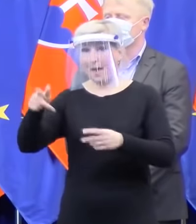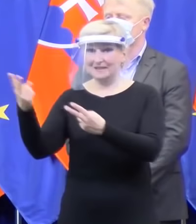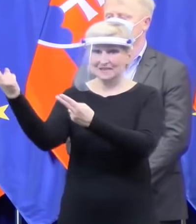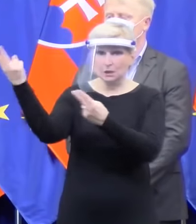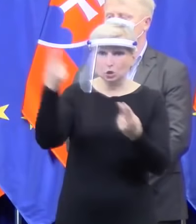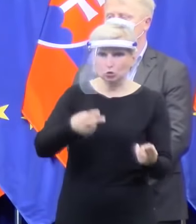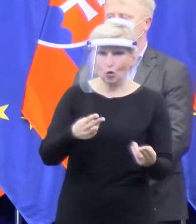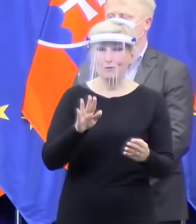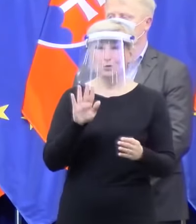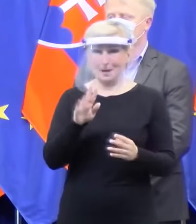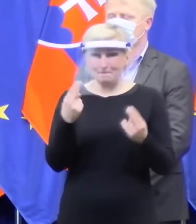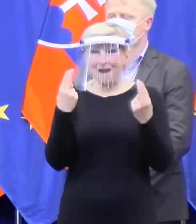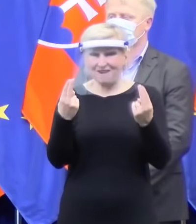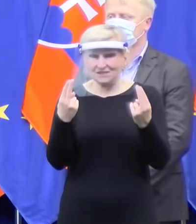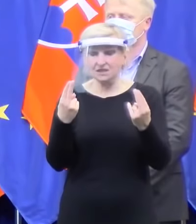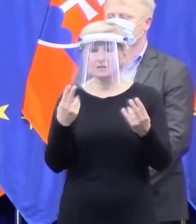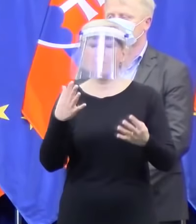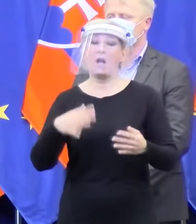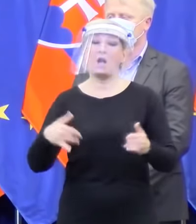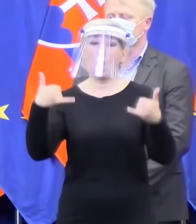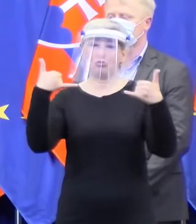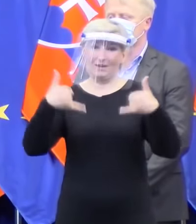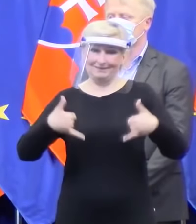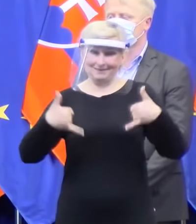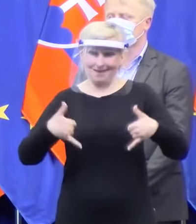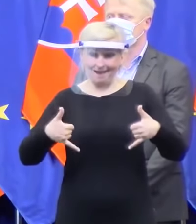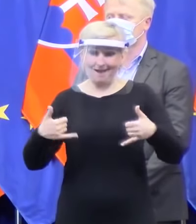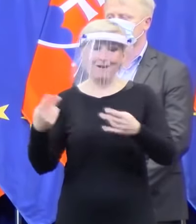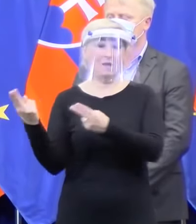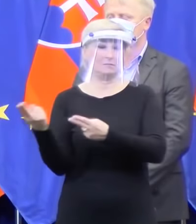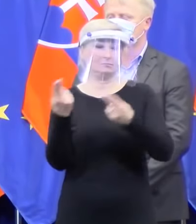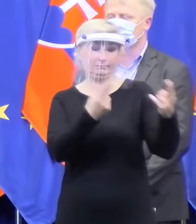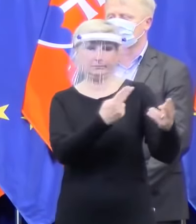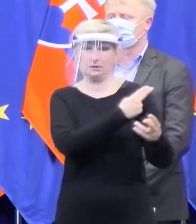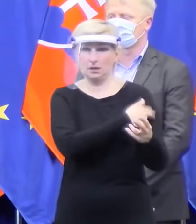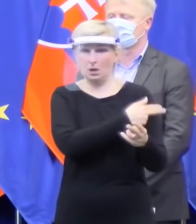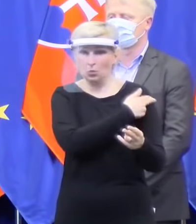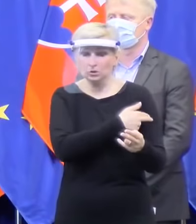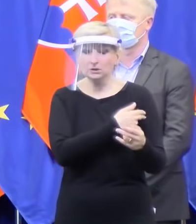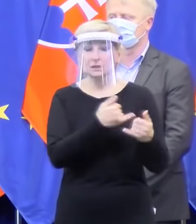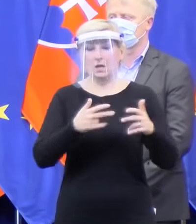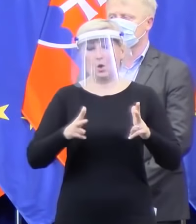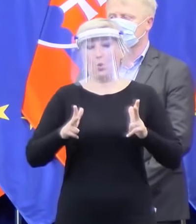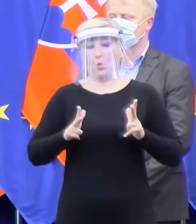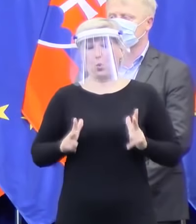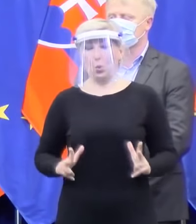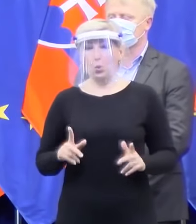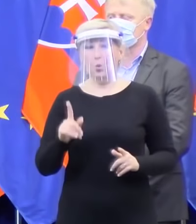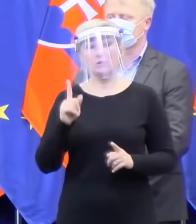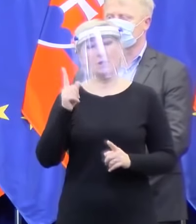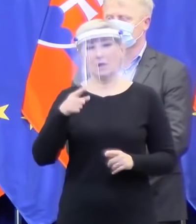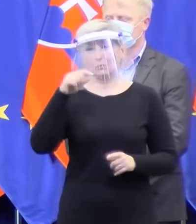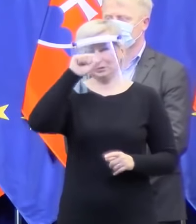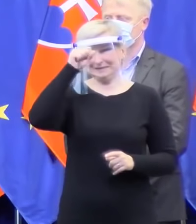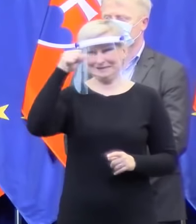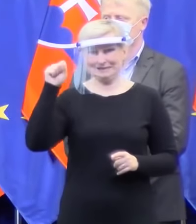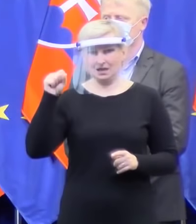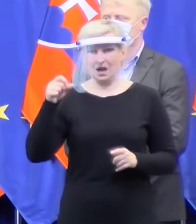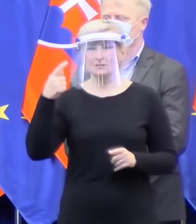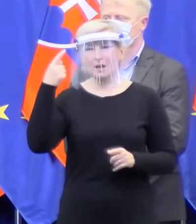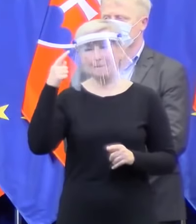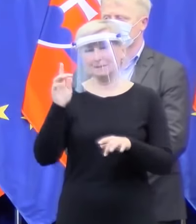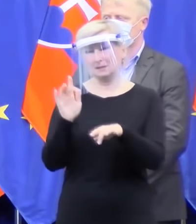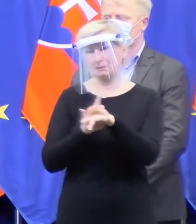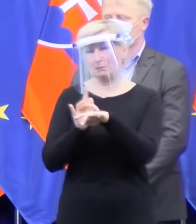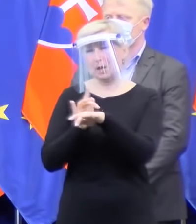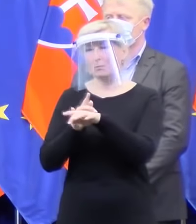dostať to do tých nemocníc a môžeme sa teraz nadýchnúť v kľúde, nemusíme byť v strese. Ale prepačte, my už teda asi končíme.